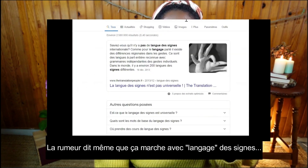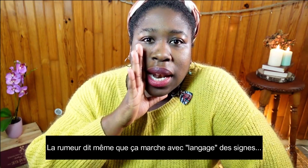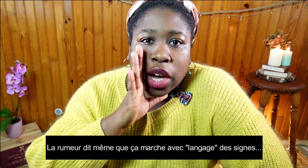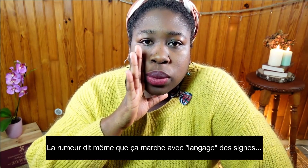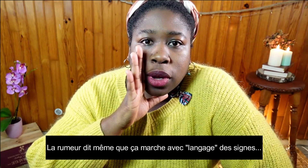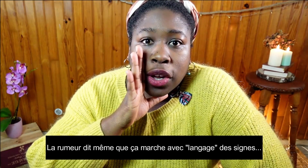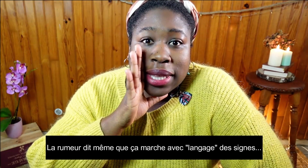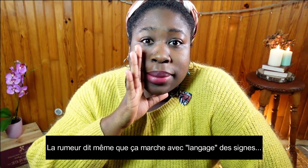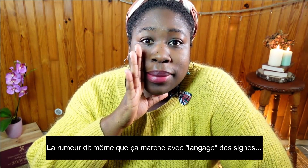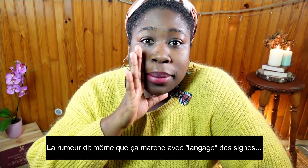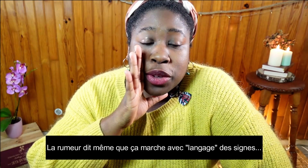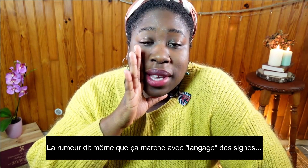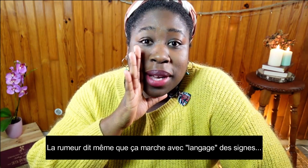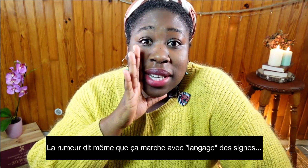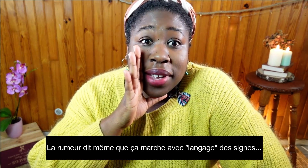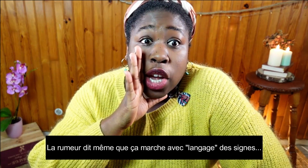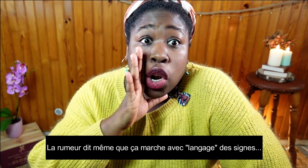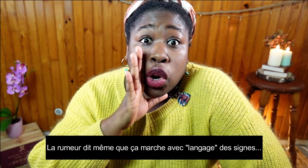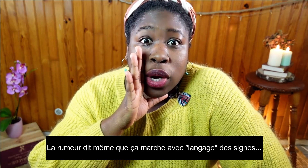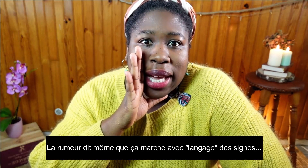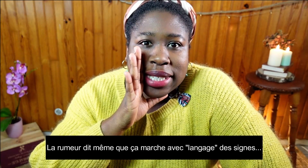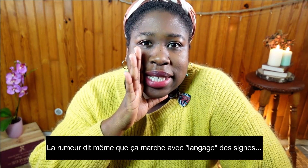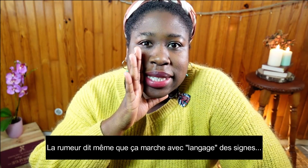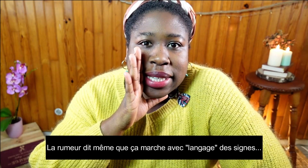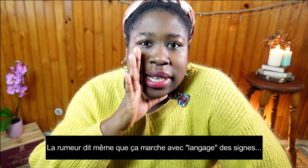La rumeur dit même que ça marche avec langage des signes.